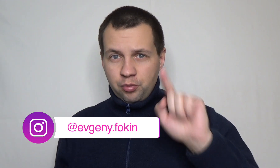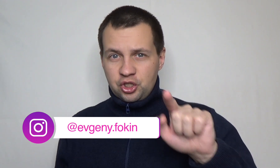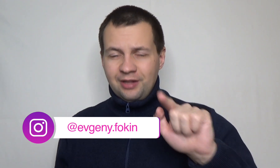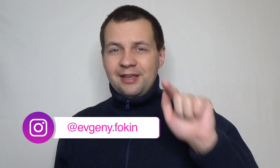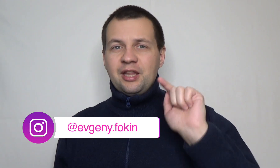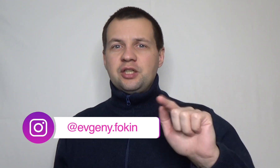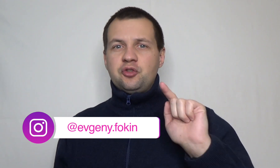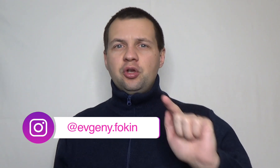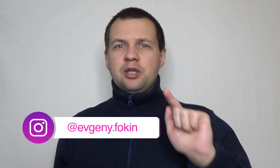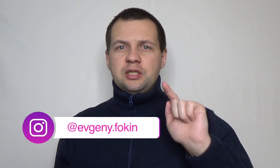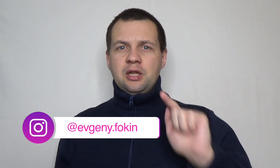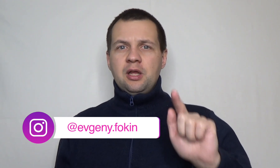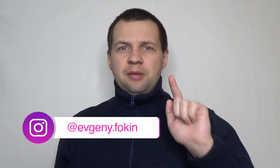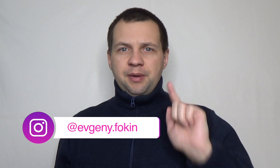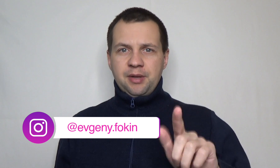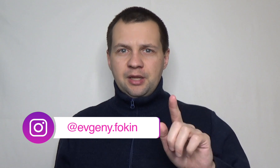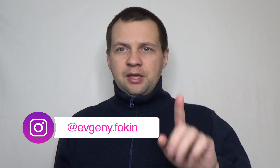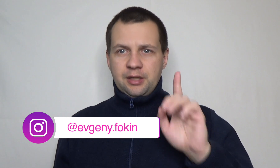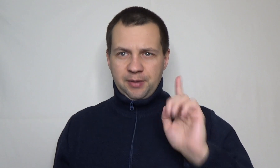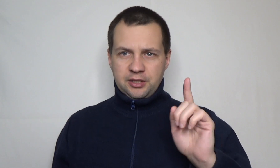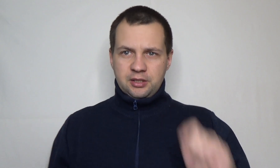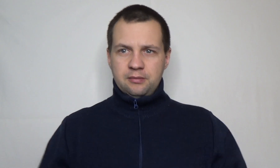прочитал, я начал все это дело применять на практике.